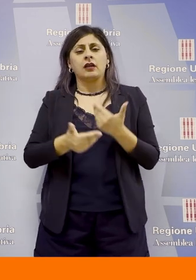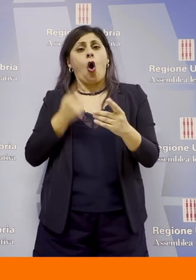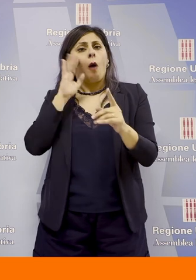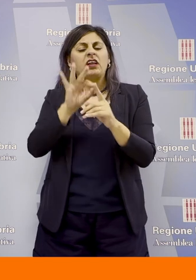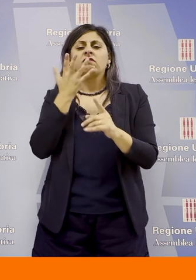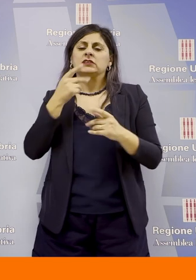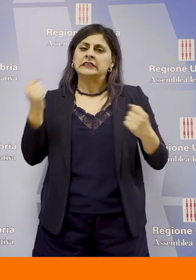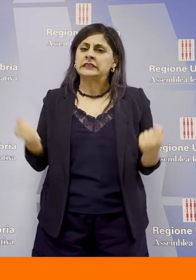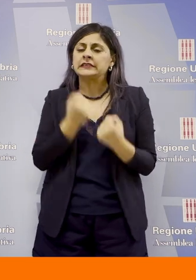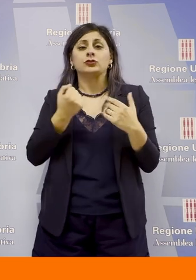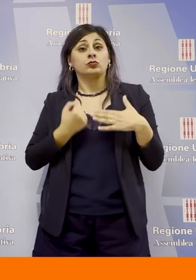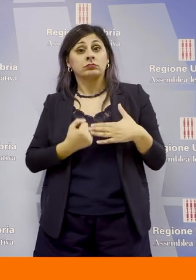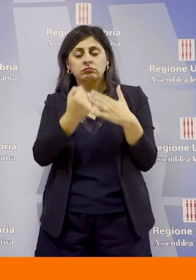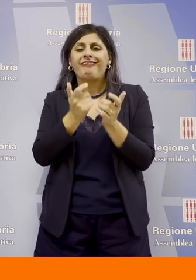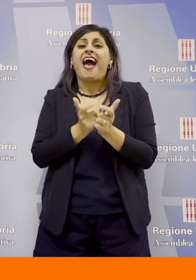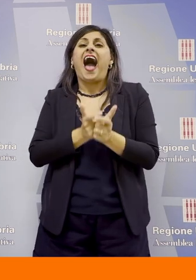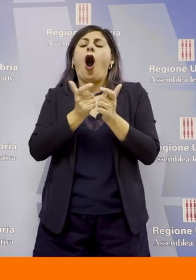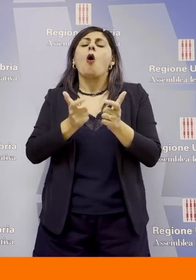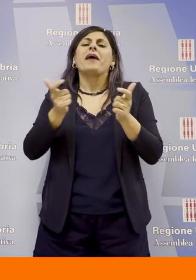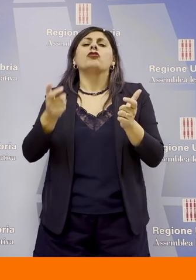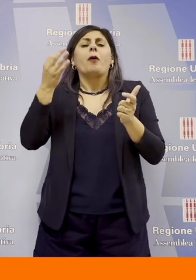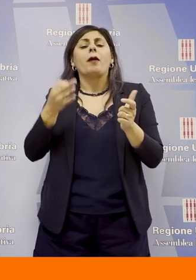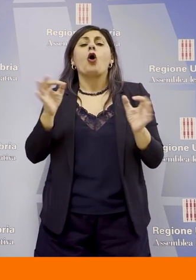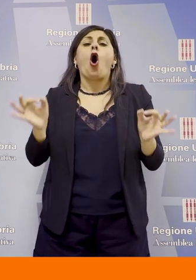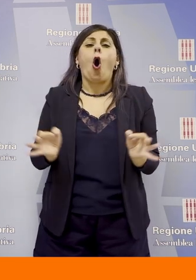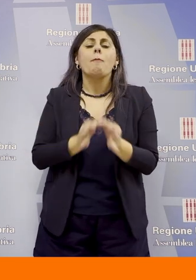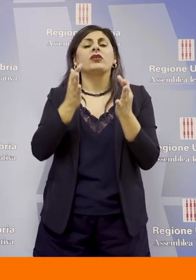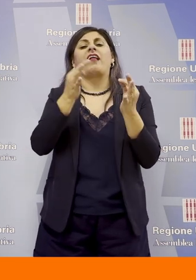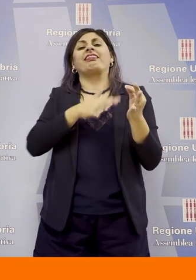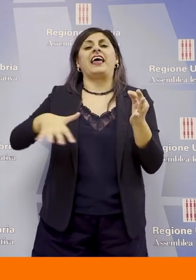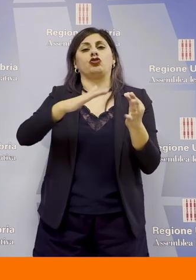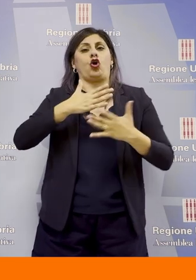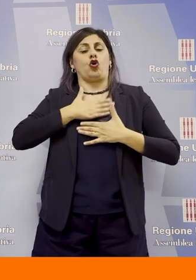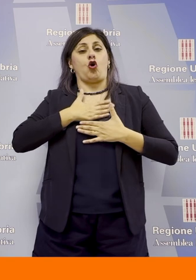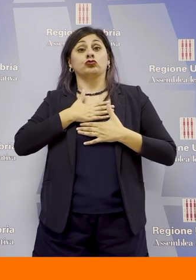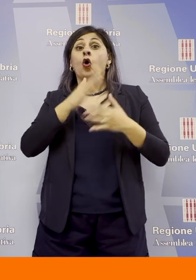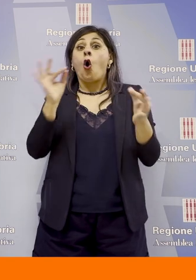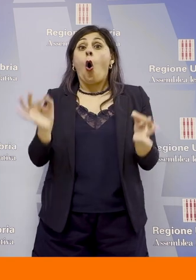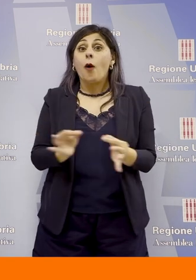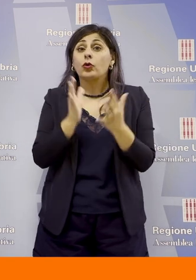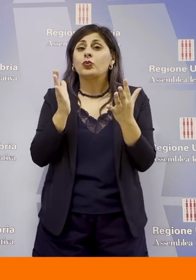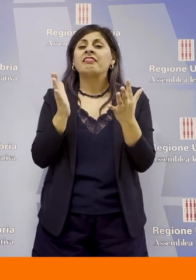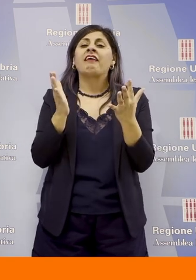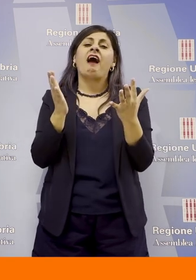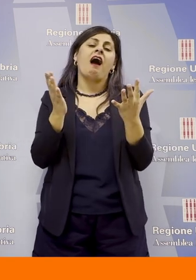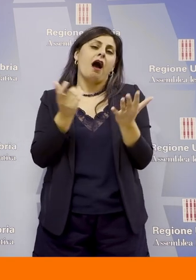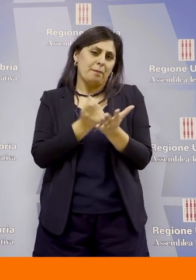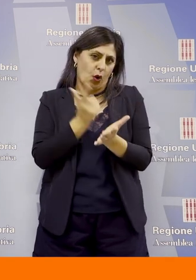sostenere e implementare proprio questa opportunità nel nostro territorio un'opportunità importante